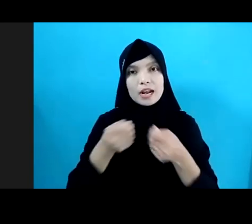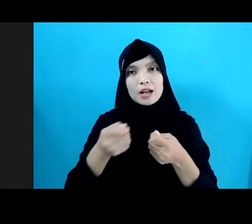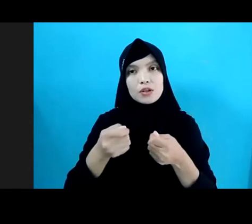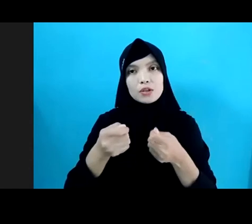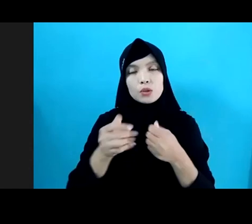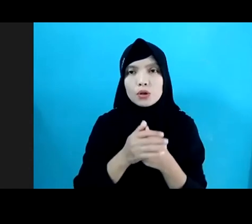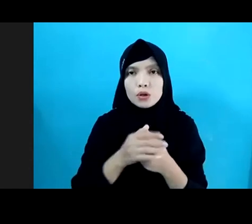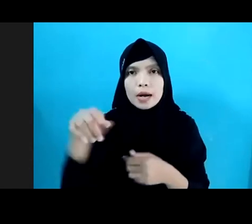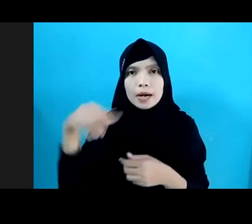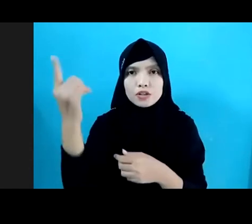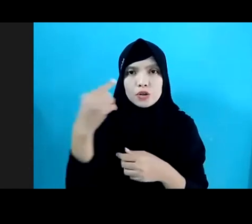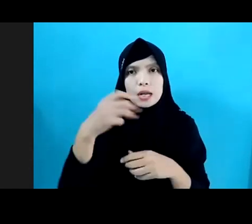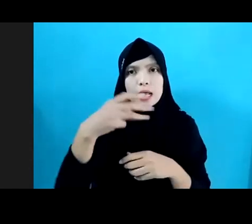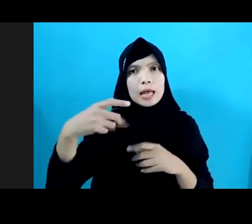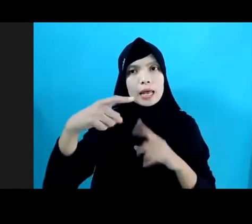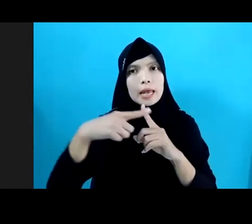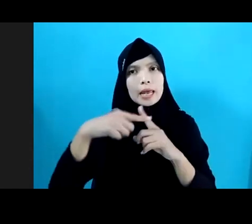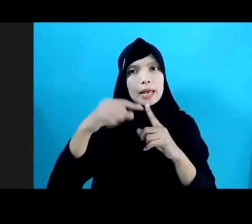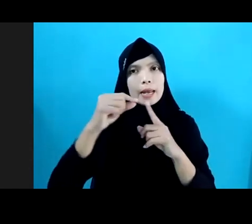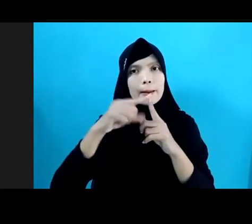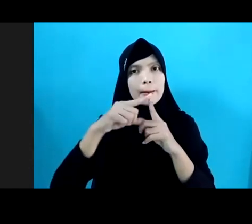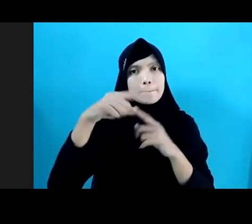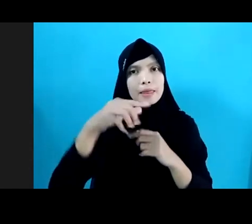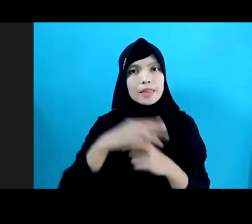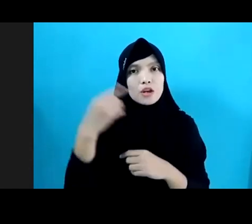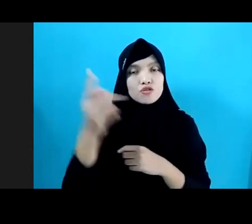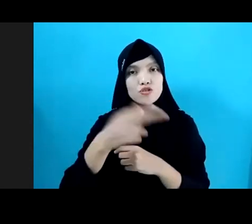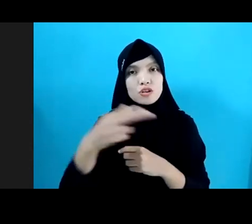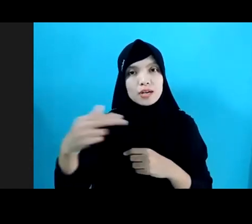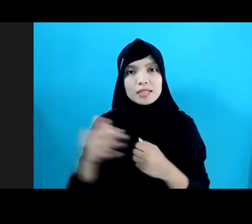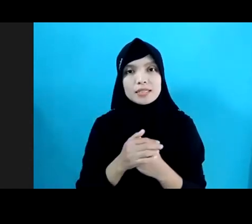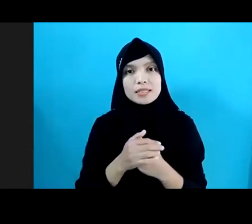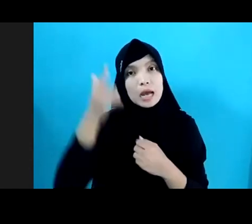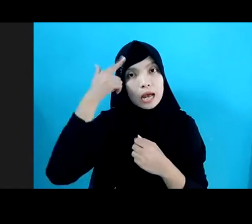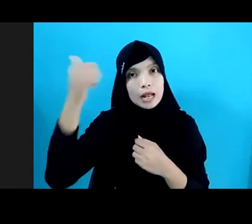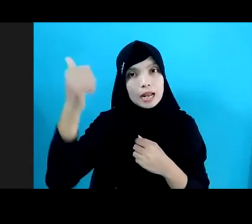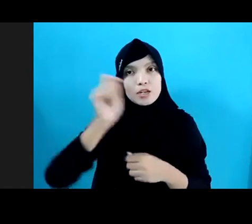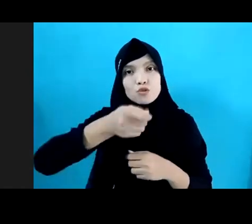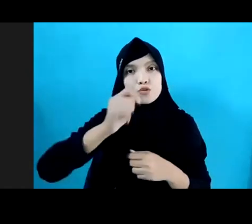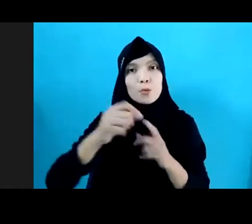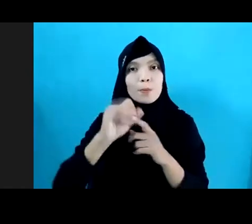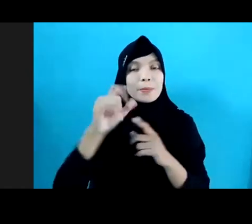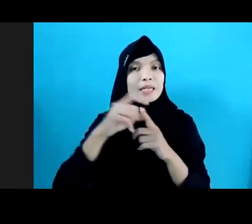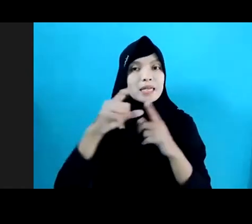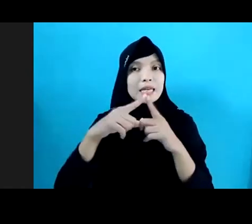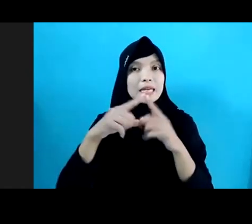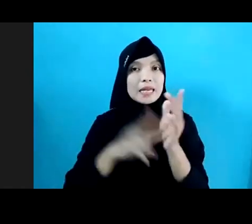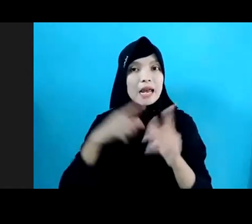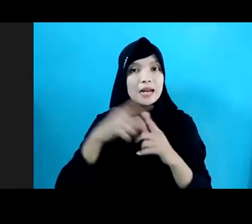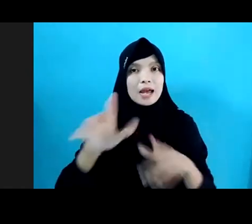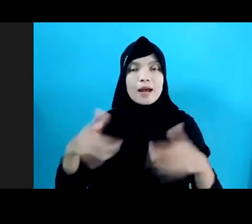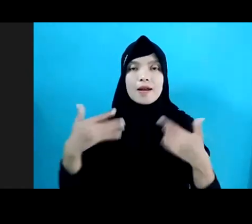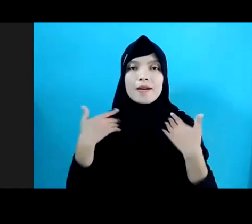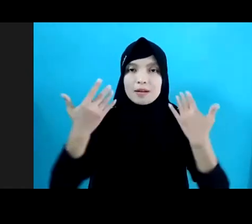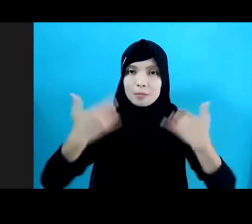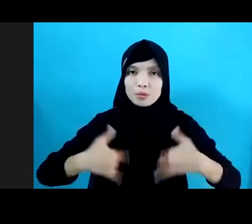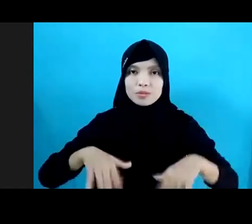Indonesia Beliau Merupakan Pakar Hukum Pidana Yang Mempunyai Rasa Kemanusiaan Yang Tinggi Terutama Terhadap Anak Yang Menjadi Korban